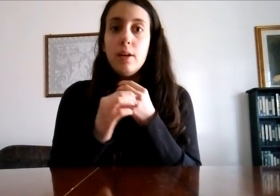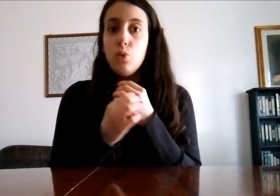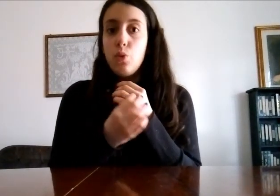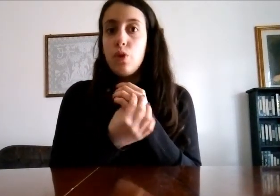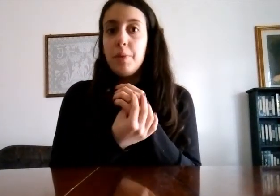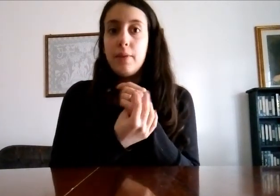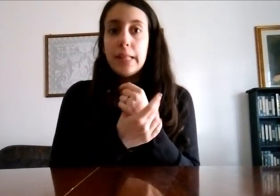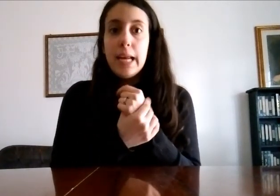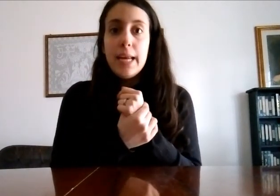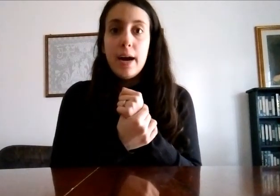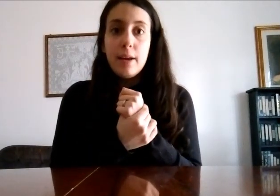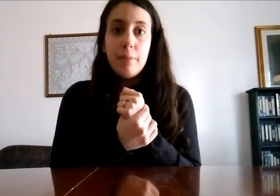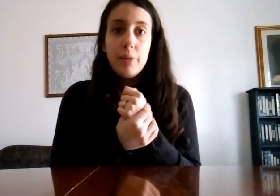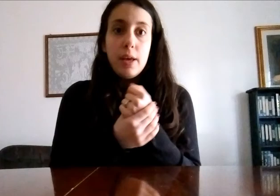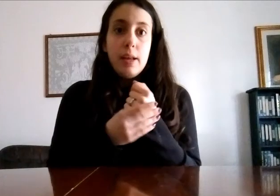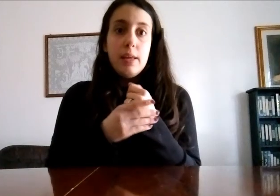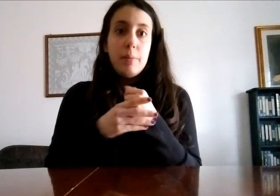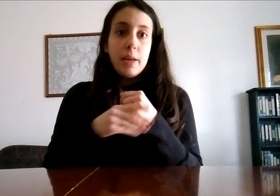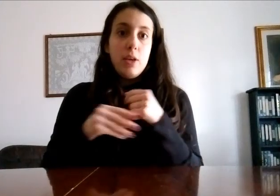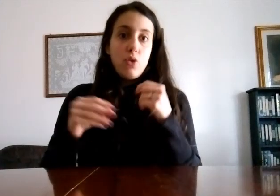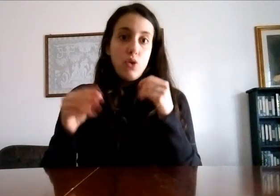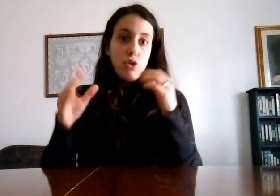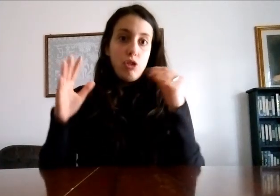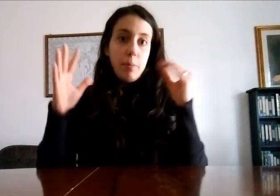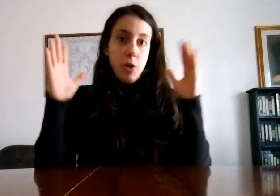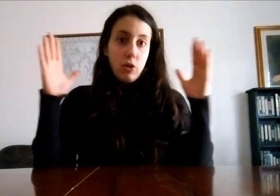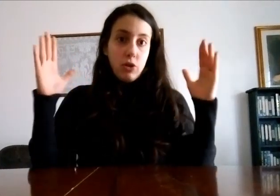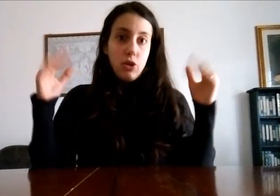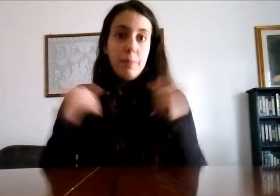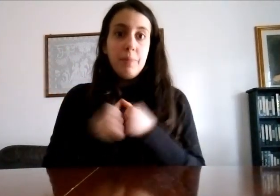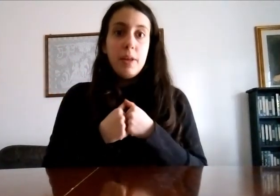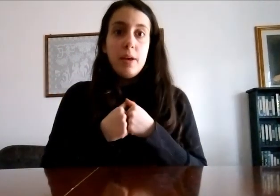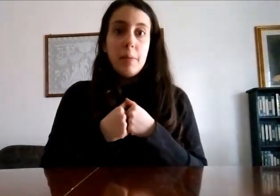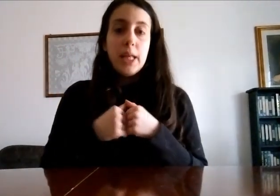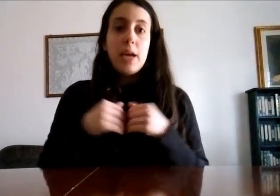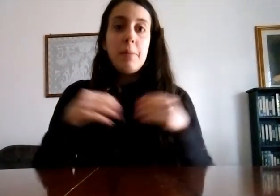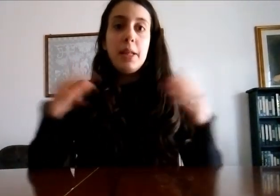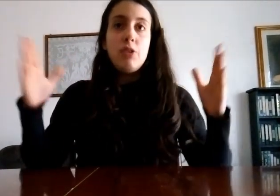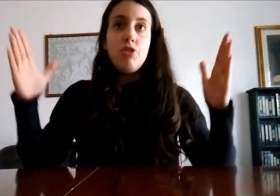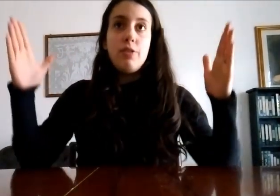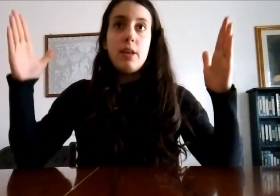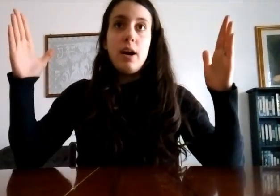dunque io mi stavo ad allenare lì per chi non conosce il posto praticamente ci sta